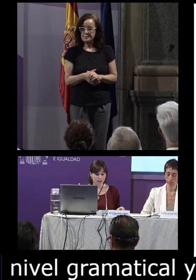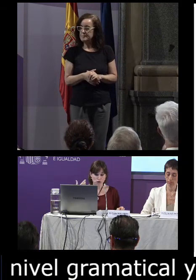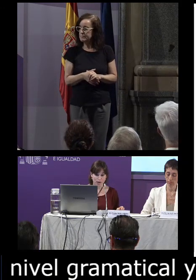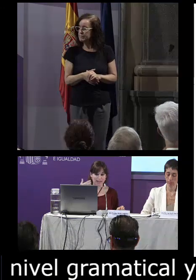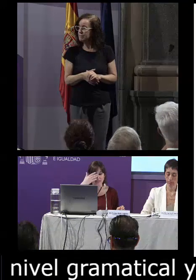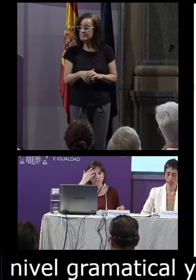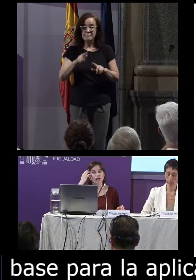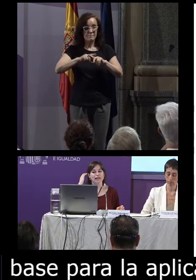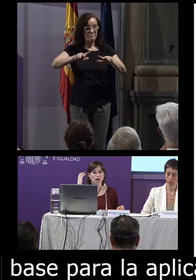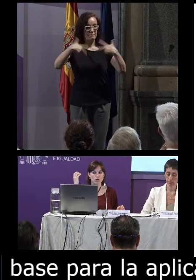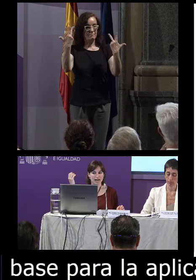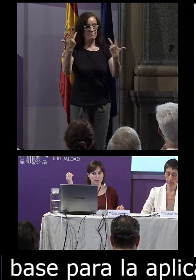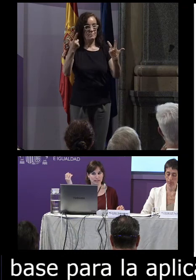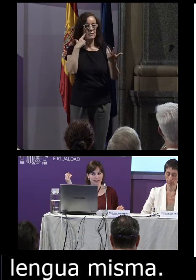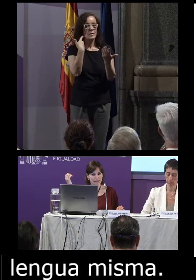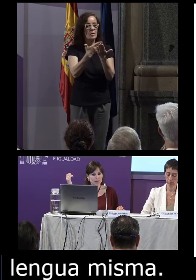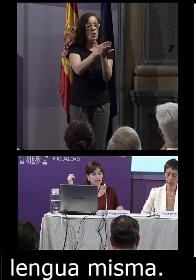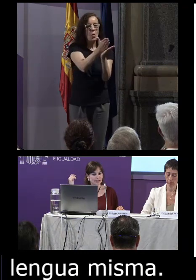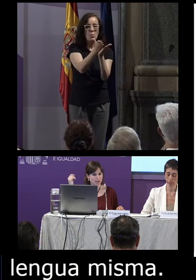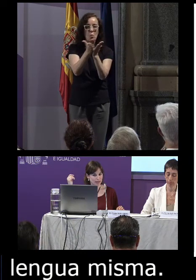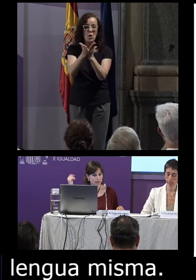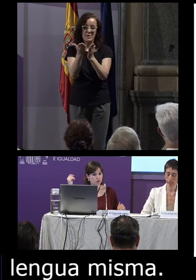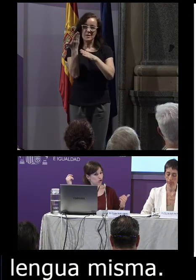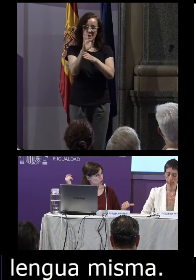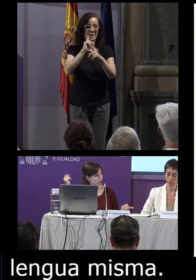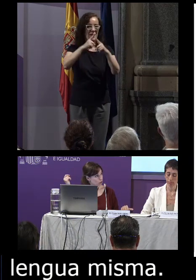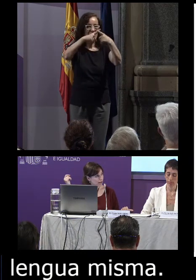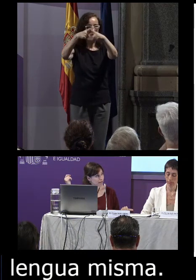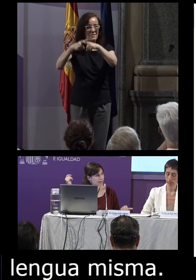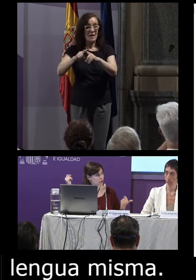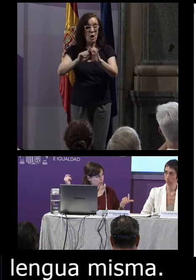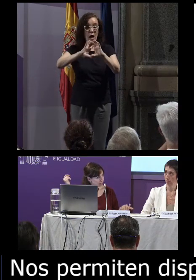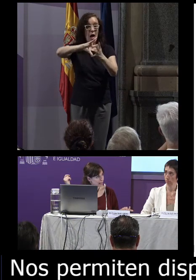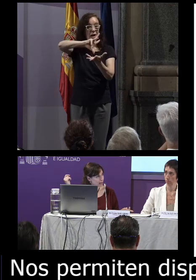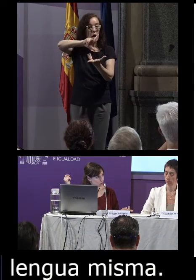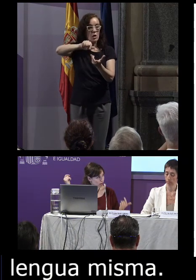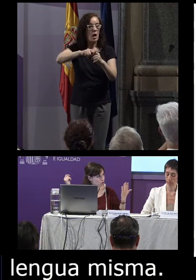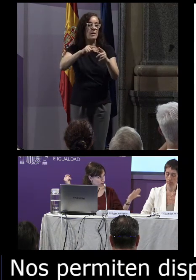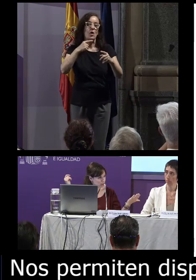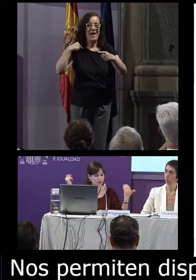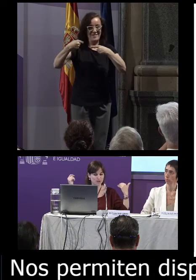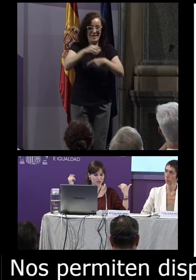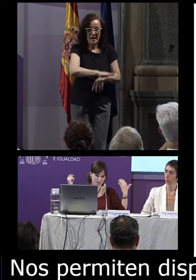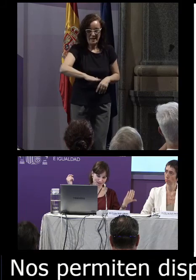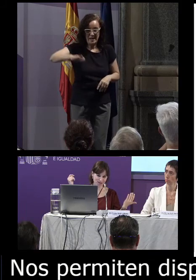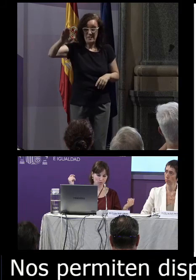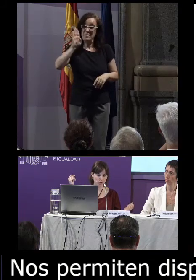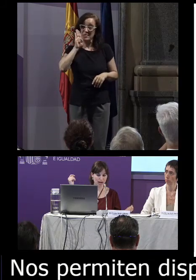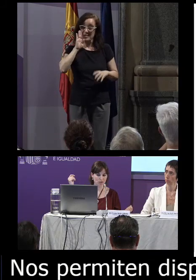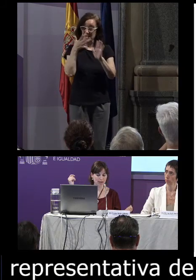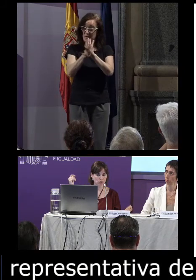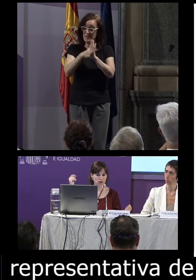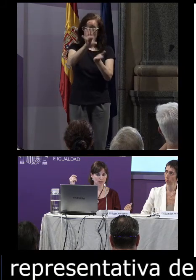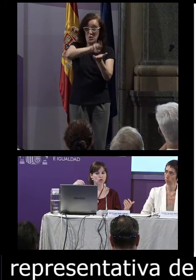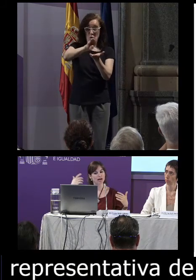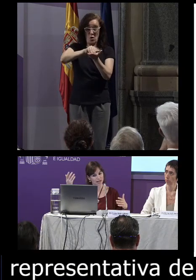nos permiten disponer de una muestra representativa de la variación no solo geográfica sino también generacional como hemos visto para el corpus de la